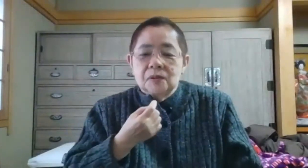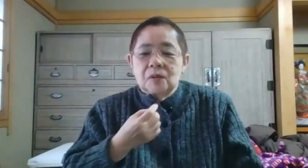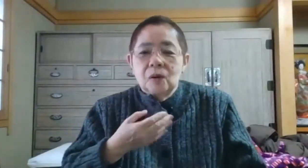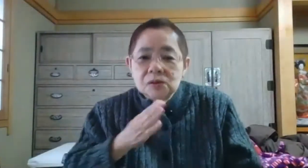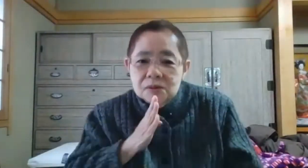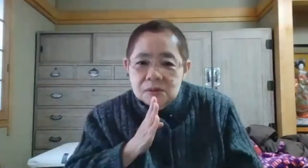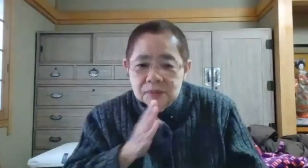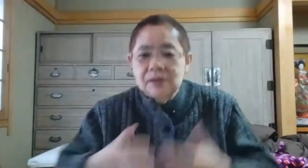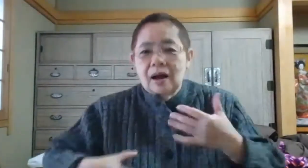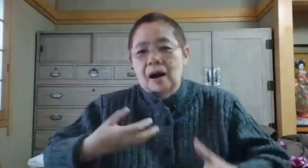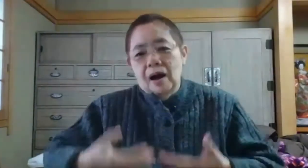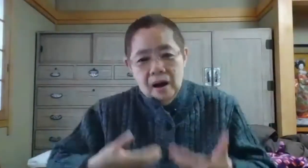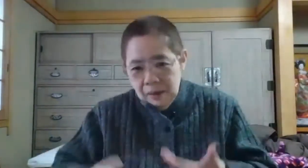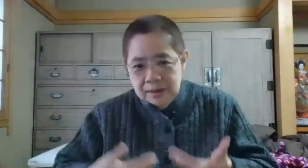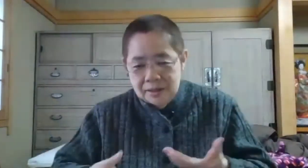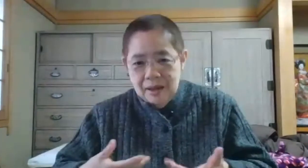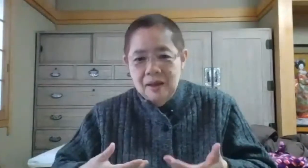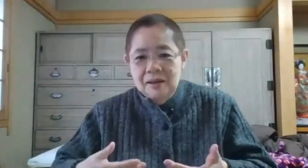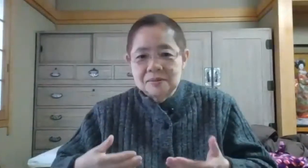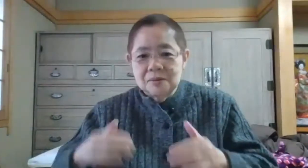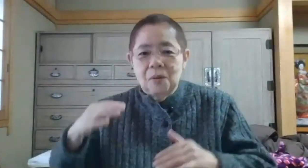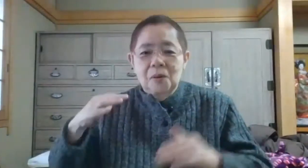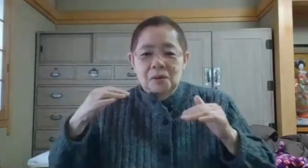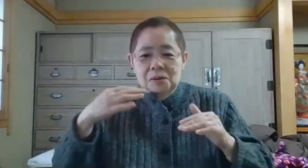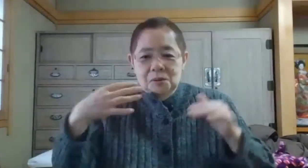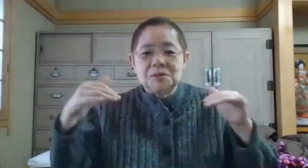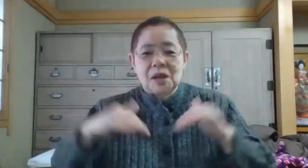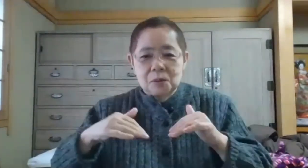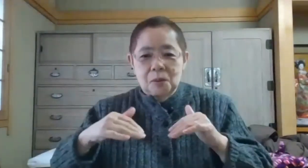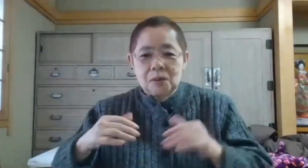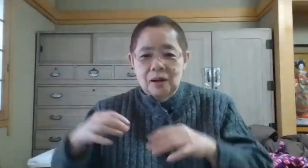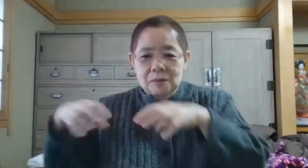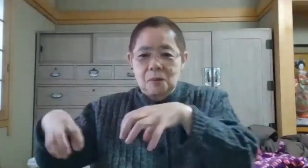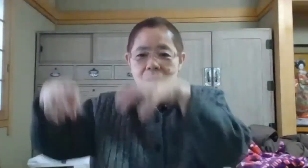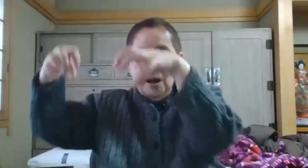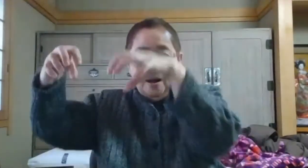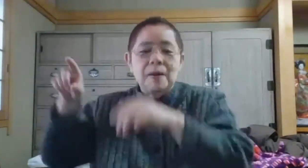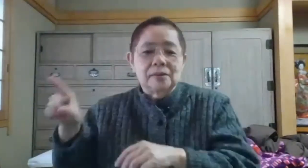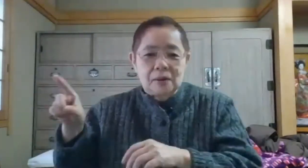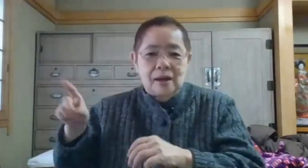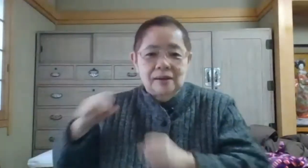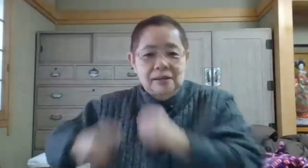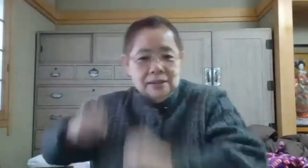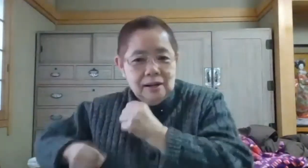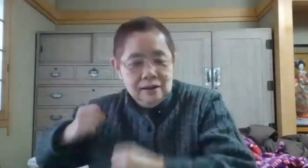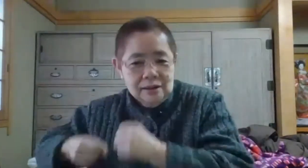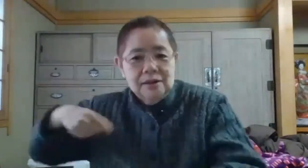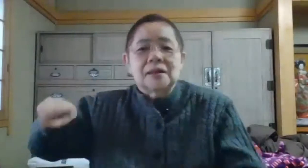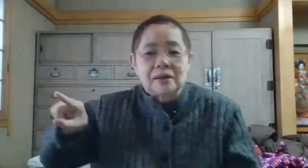本当に慌ててその四ツ谷のアパートへ行ったわけ